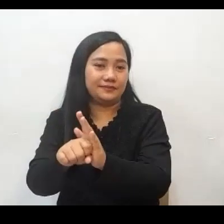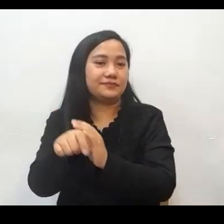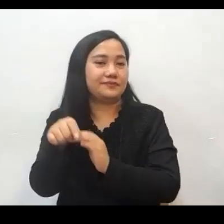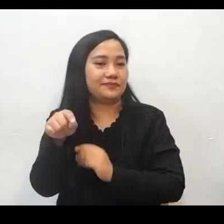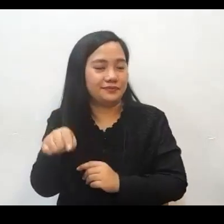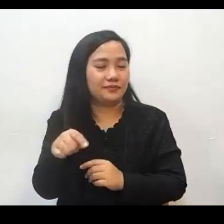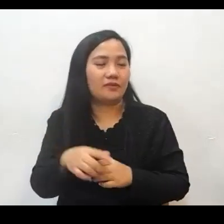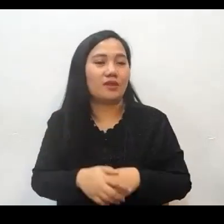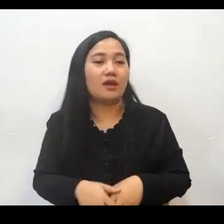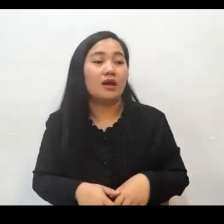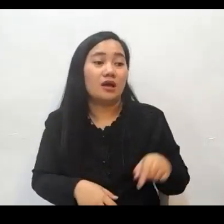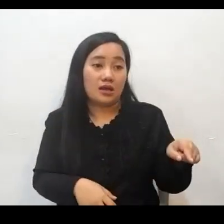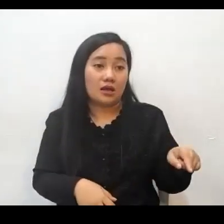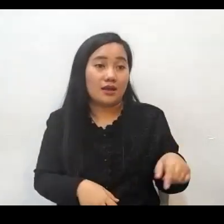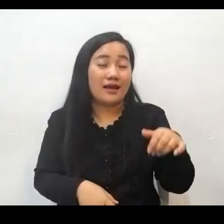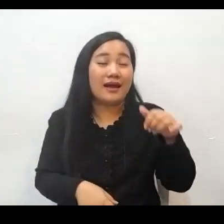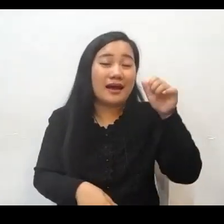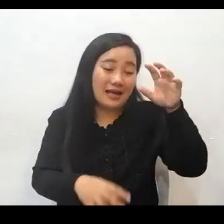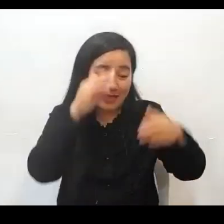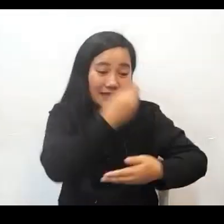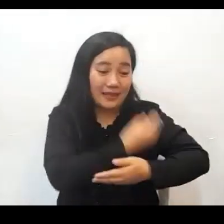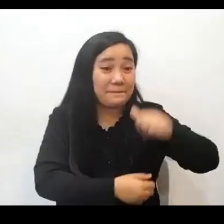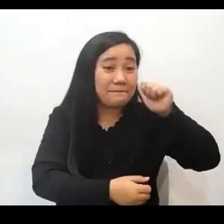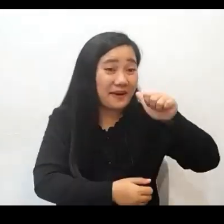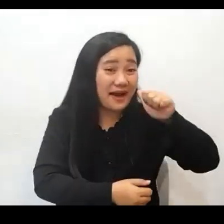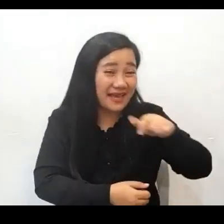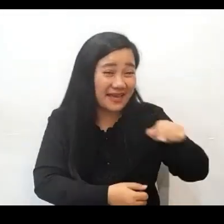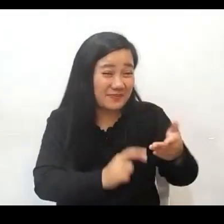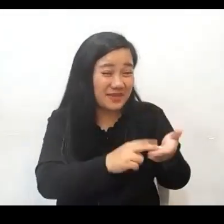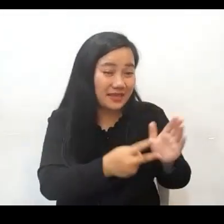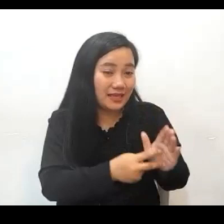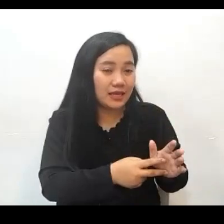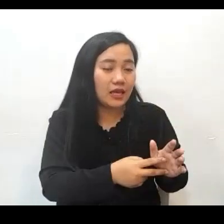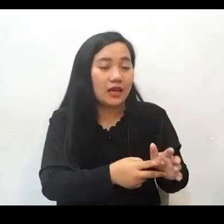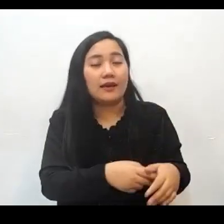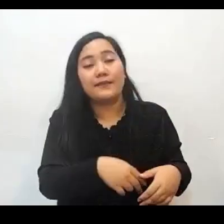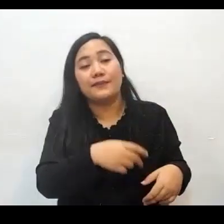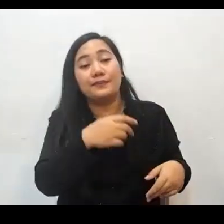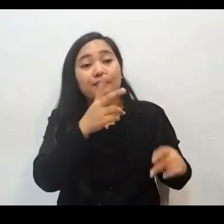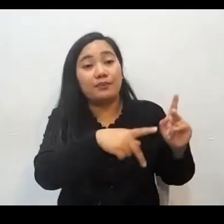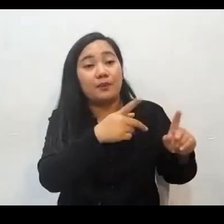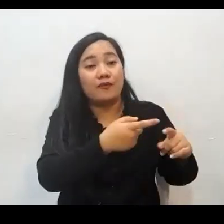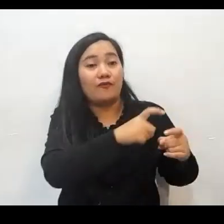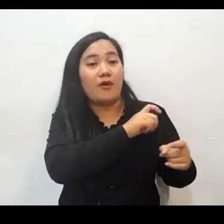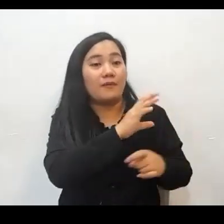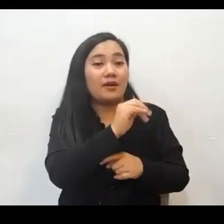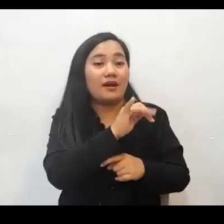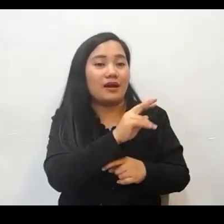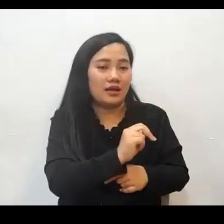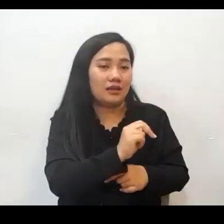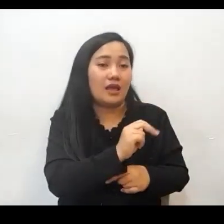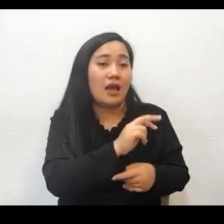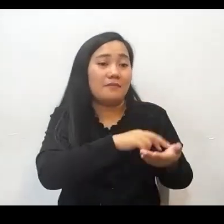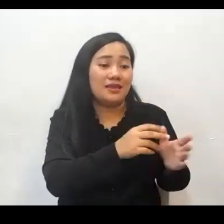At yung mga anak naman na babae ng mga tao, ito po yung mga ina po ni Cain. Sila po ay anino na mga taong hindi